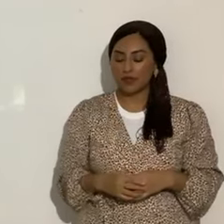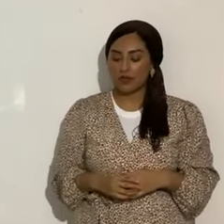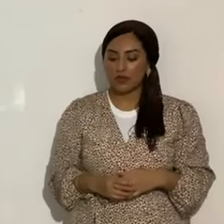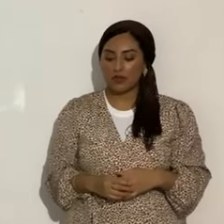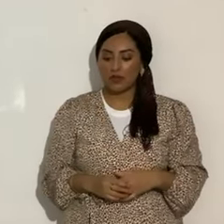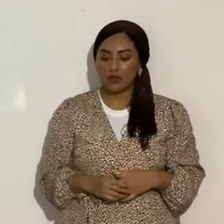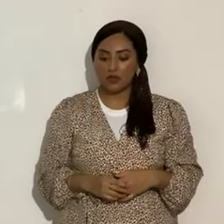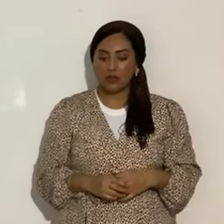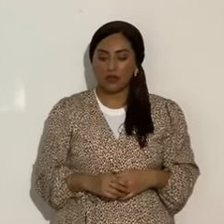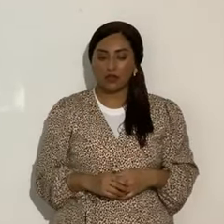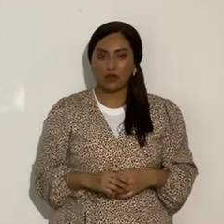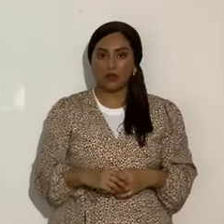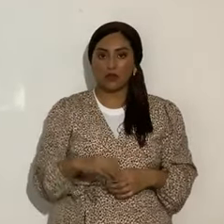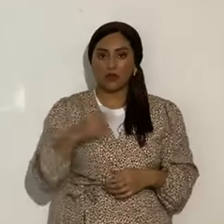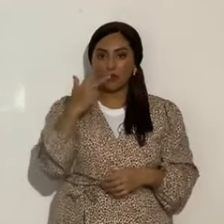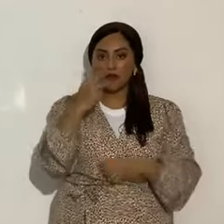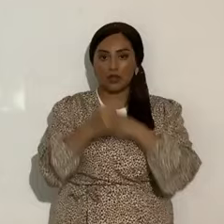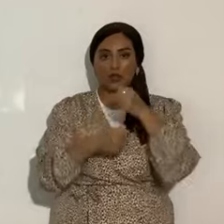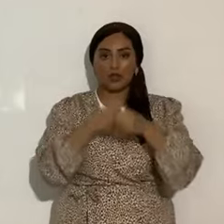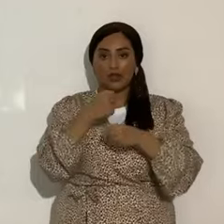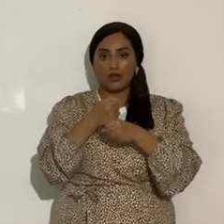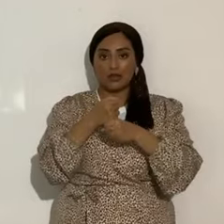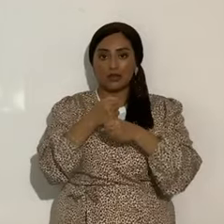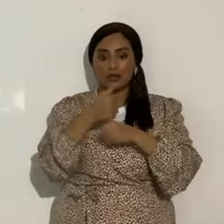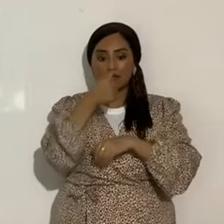a guardar tres años y medio la parte de la casa de Buda,